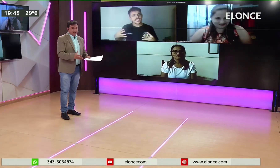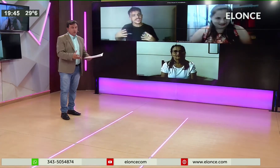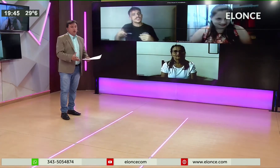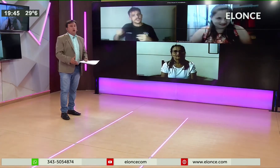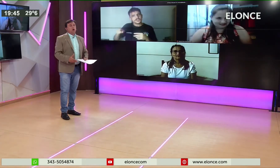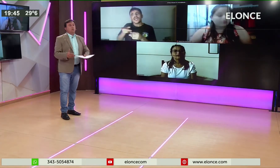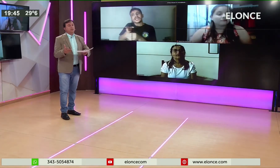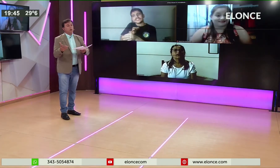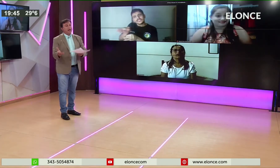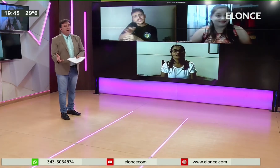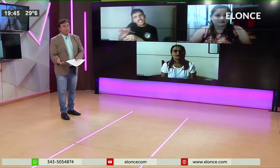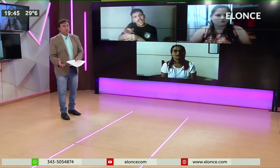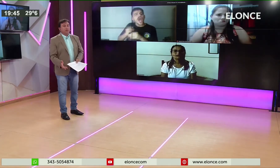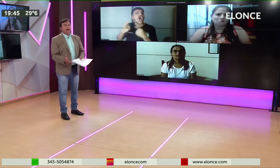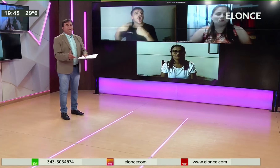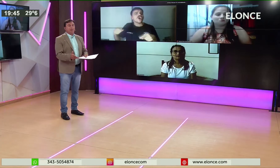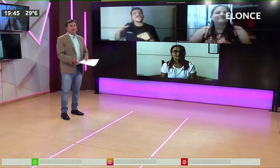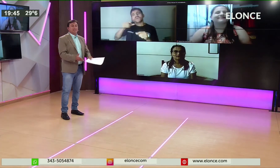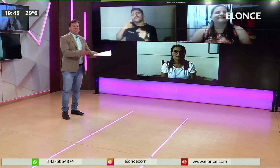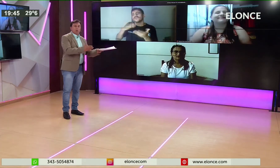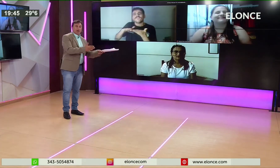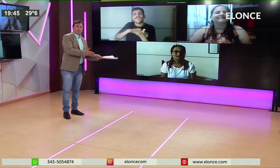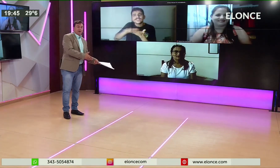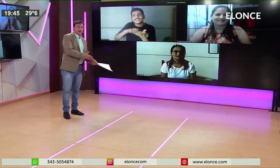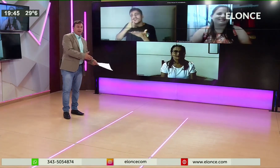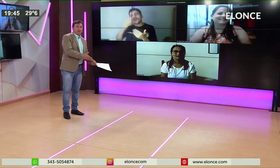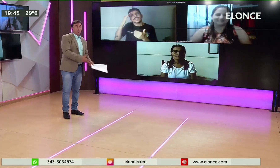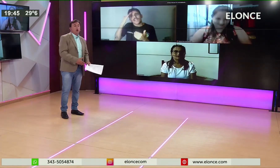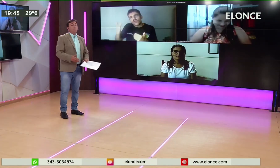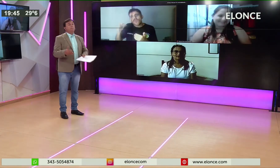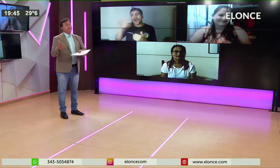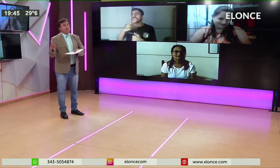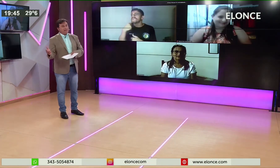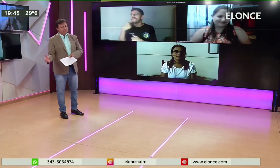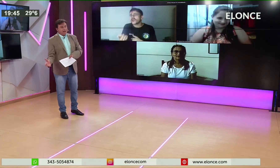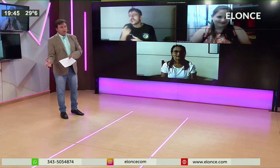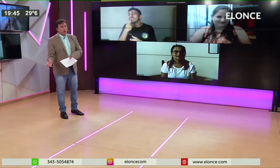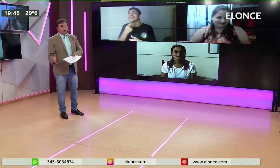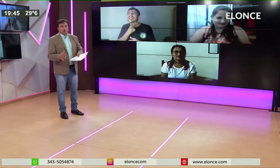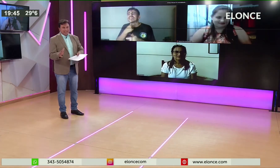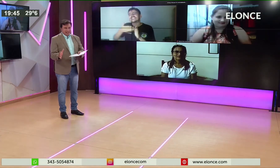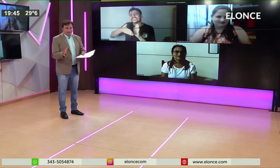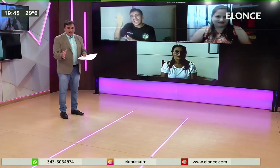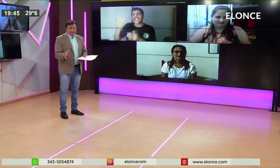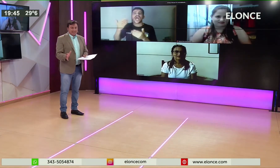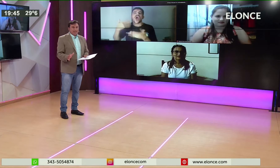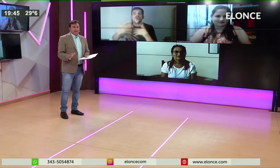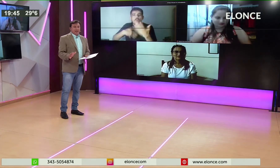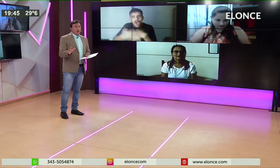¿No? Cómo saludar, preguntarle, para salir a jugar al recreo, pedir para ir al baño, cosas elementales. Que a los